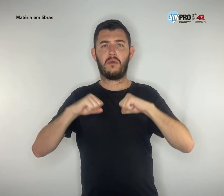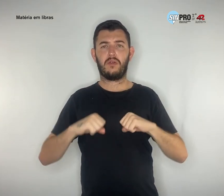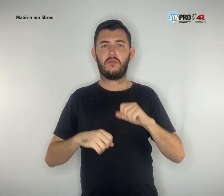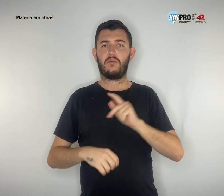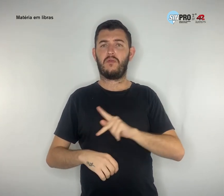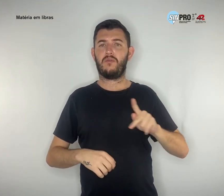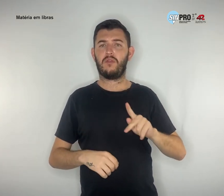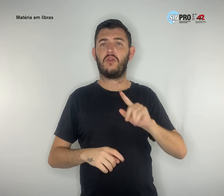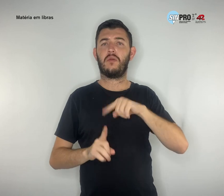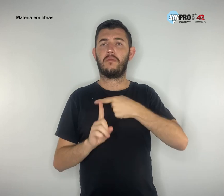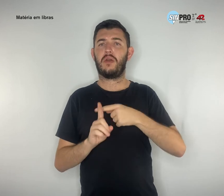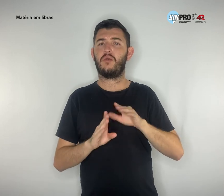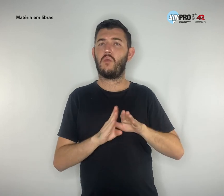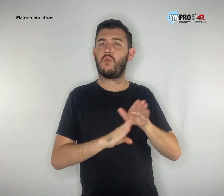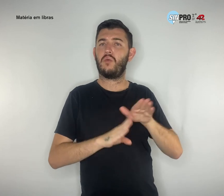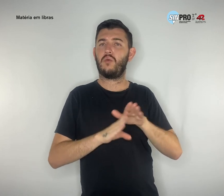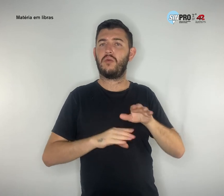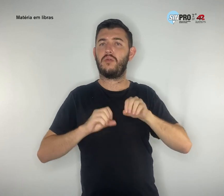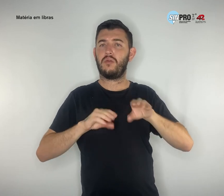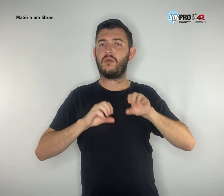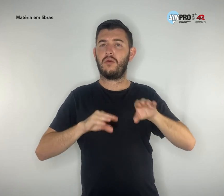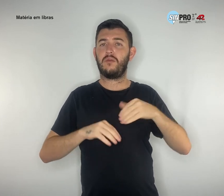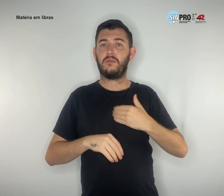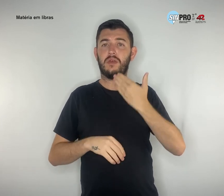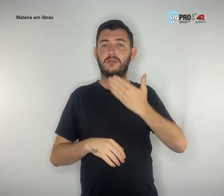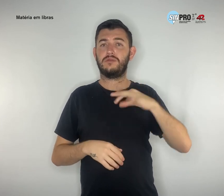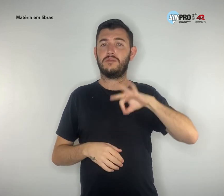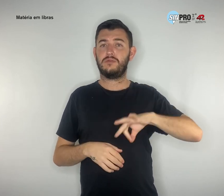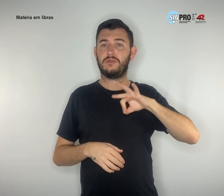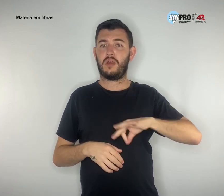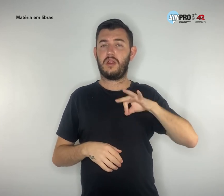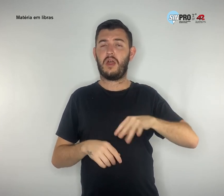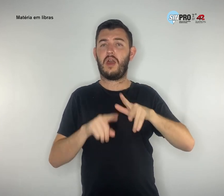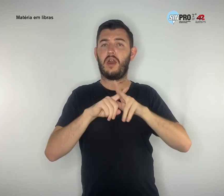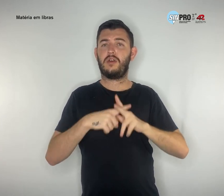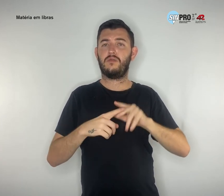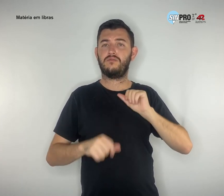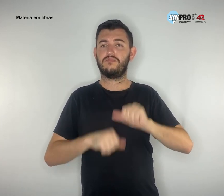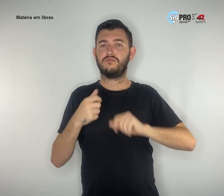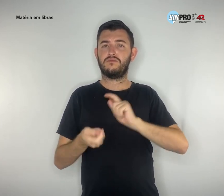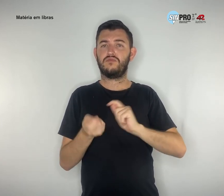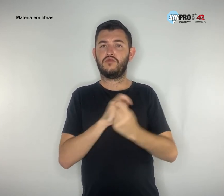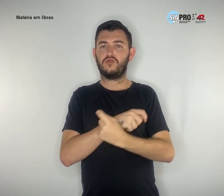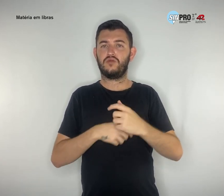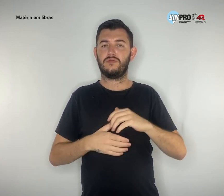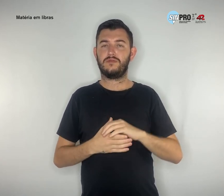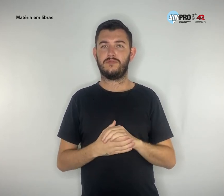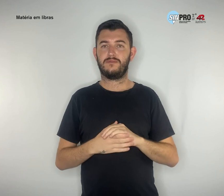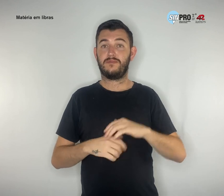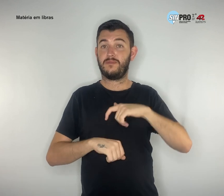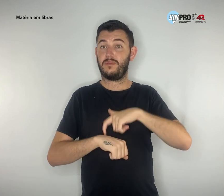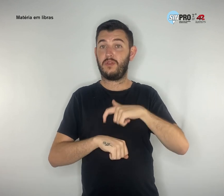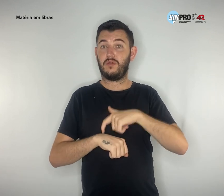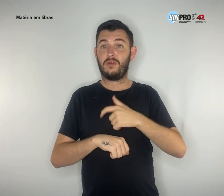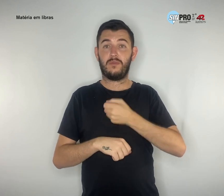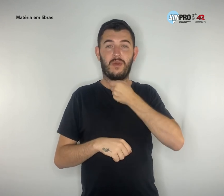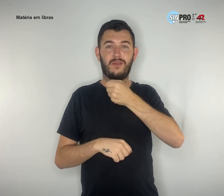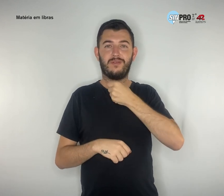por reajuste salarial. Durante o programa, a sindicalista também abordou